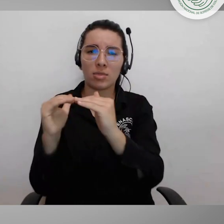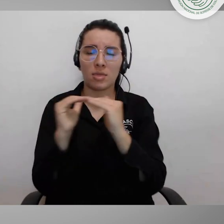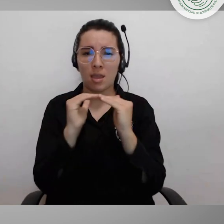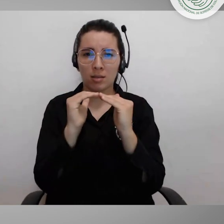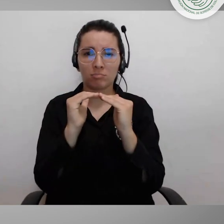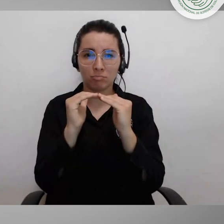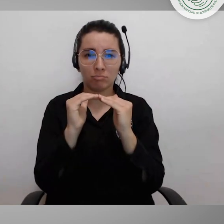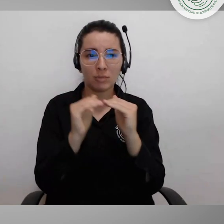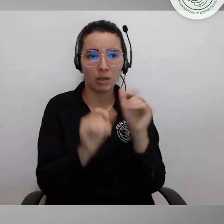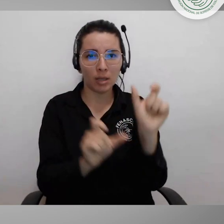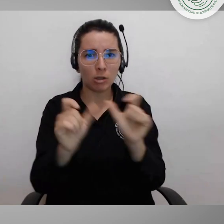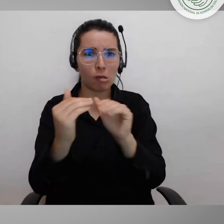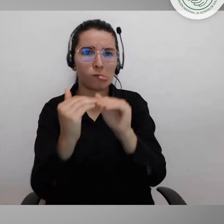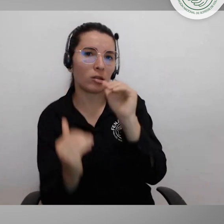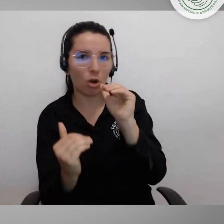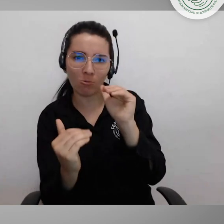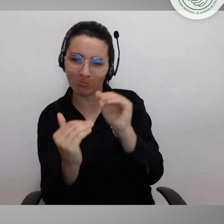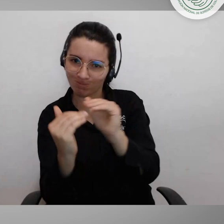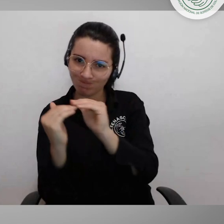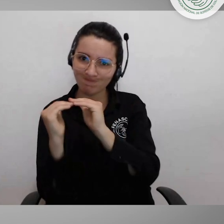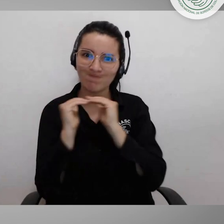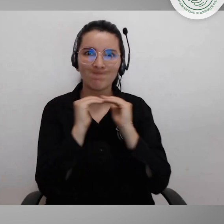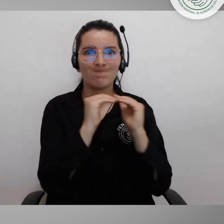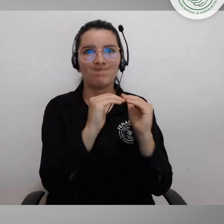nuestro país que tienen que ver con la igualdad y la equidad.